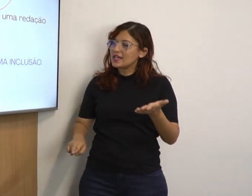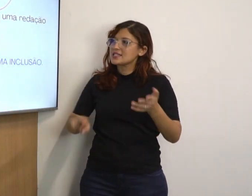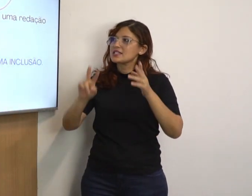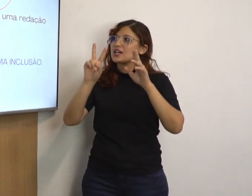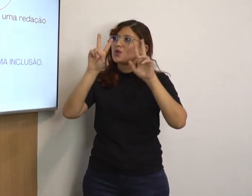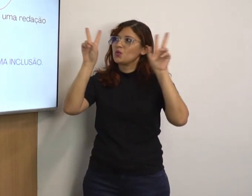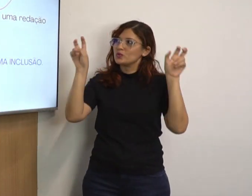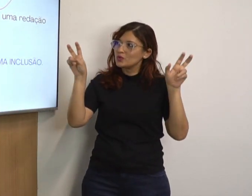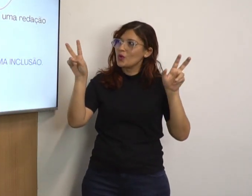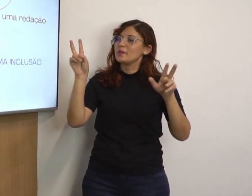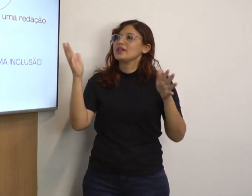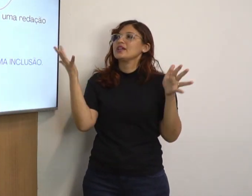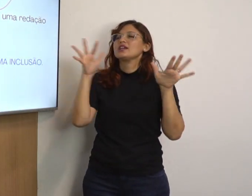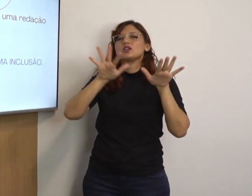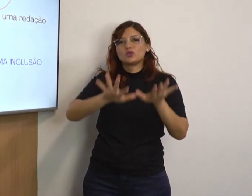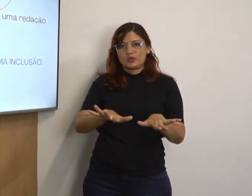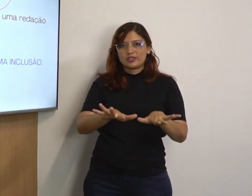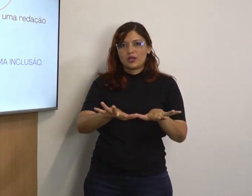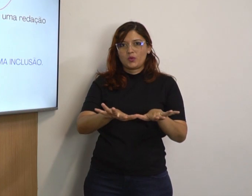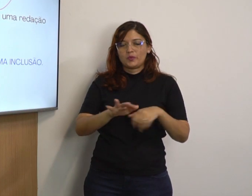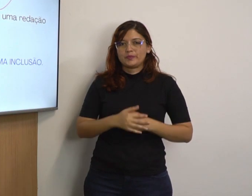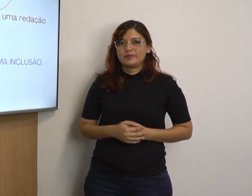redação sobre inclusão.